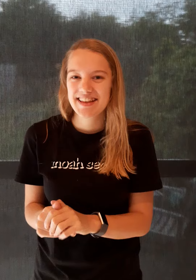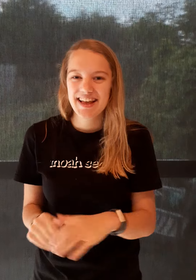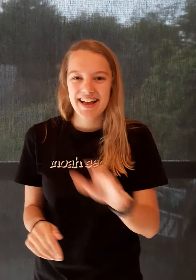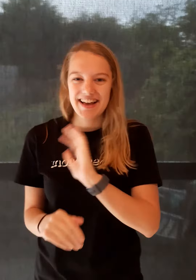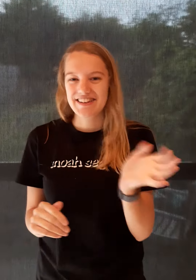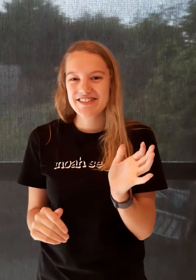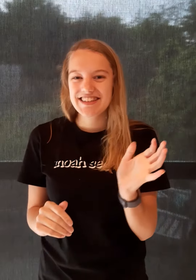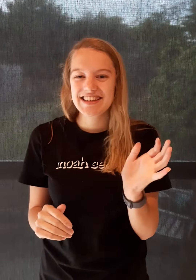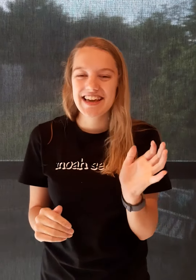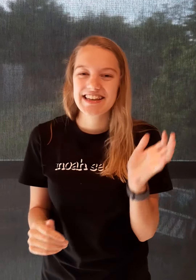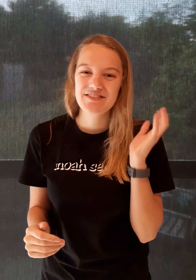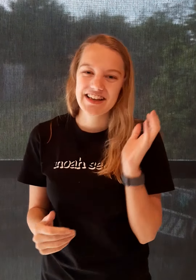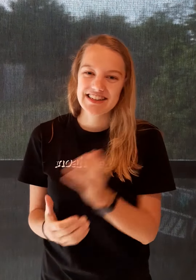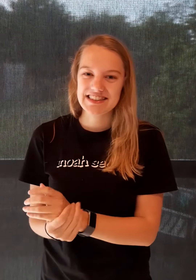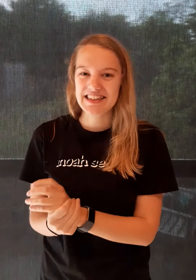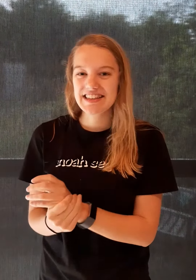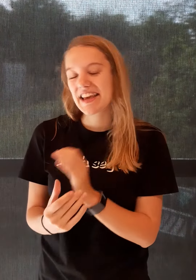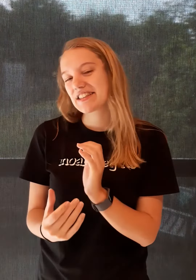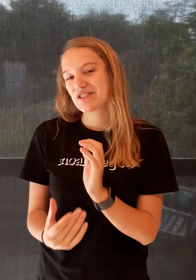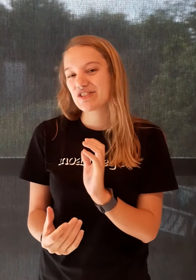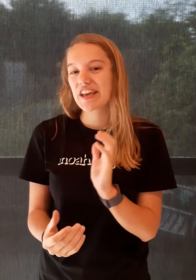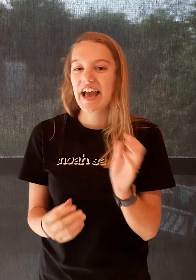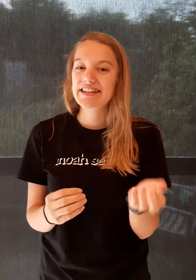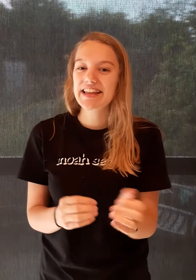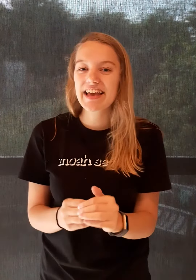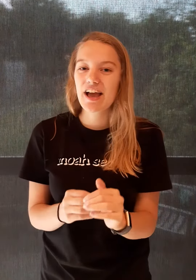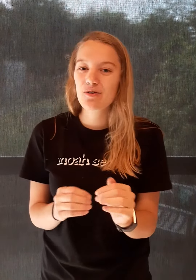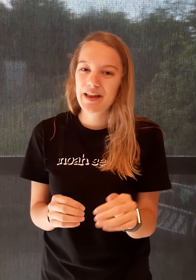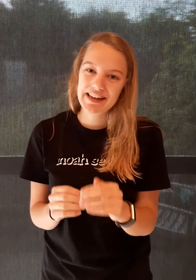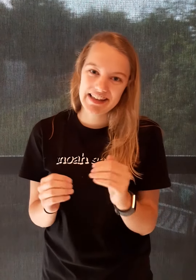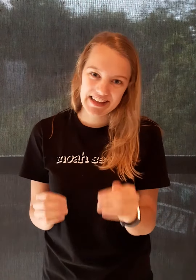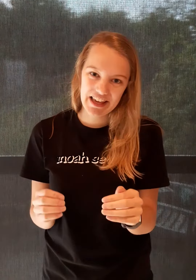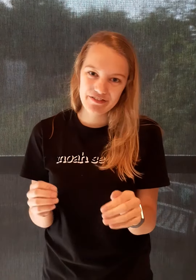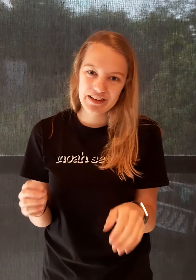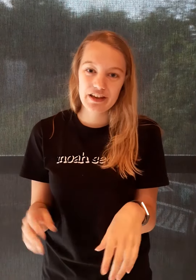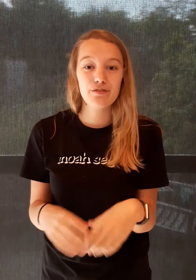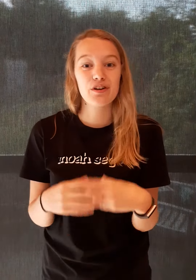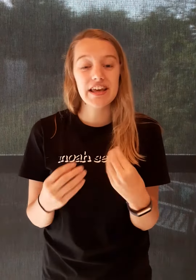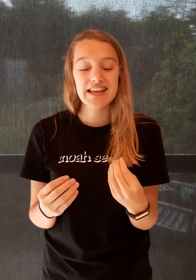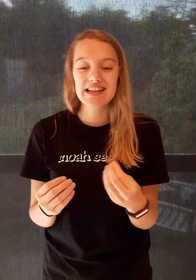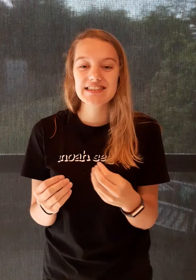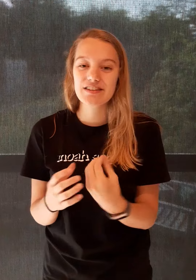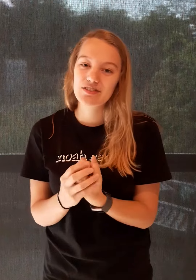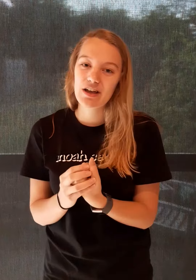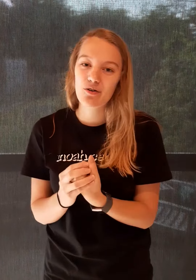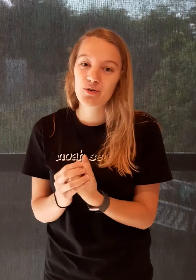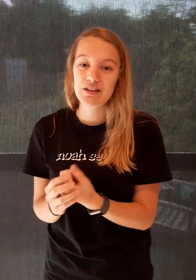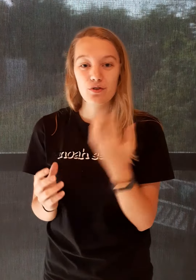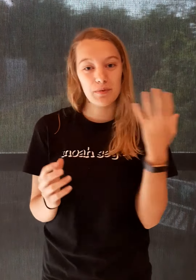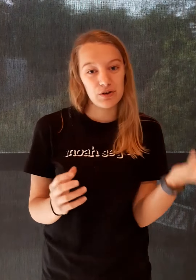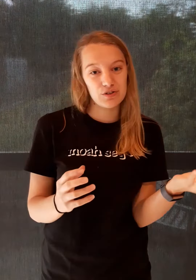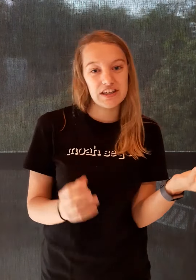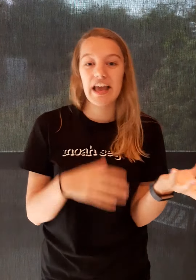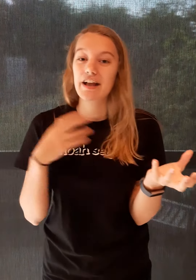Hallo iedereen, ik ben Katrien en ik studeer aan de leraaropleiding in Heverlee voor leerkrachtsecundair onderwijs voor biologie en